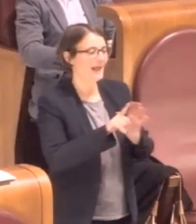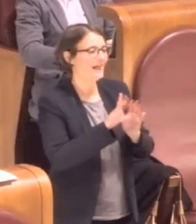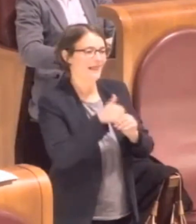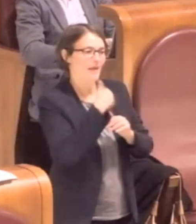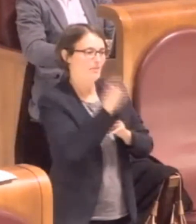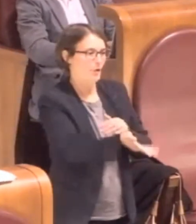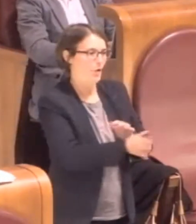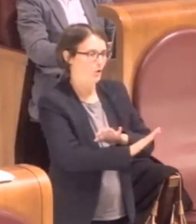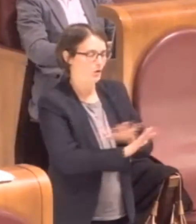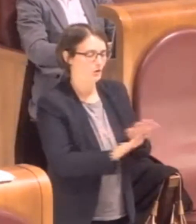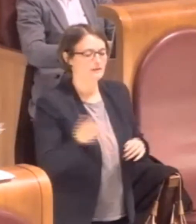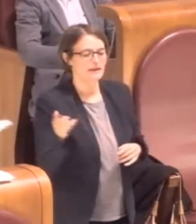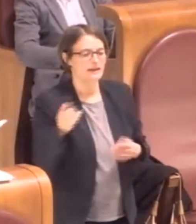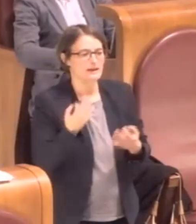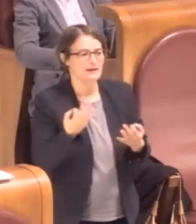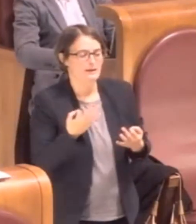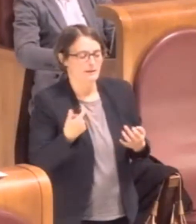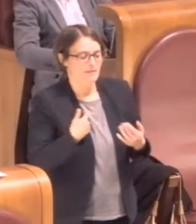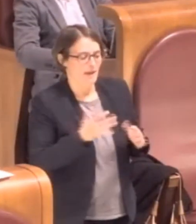Facciamo così che se no.